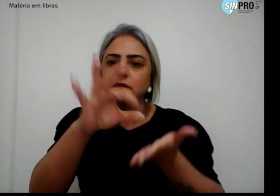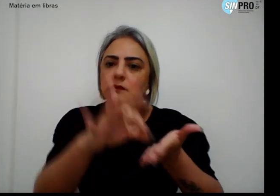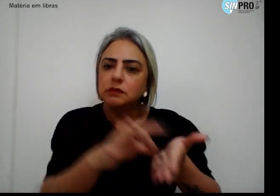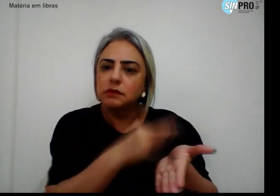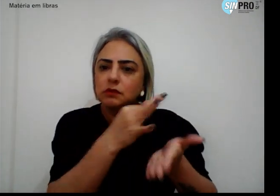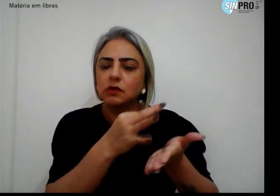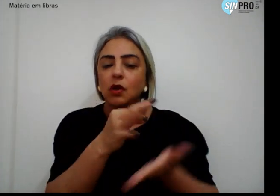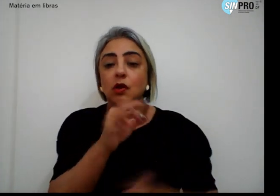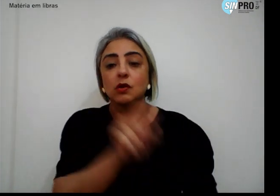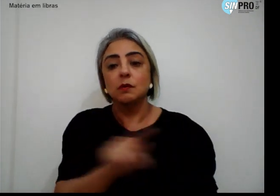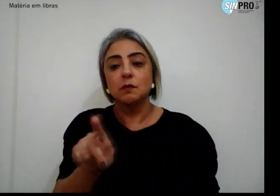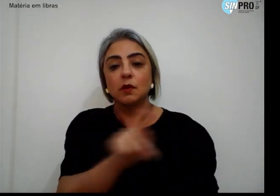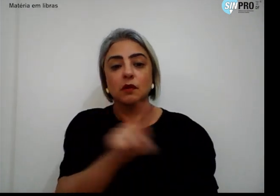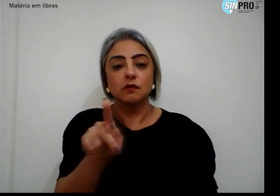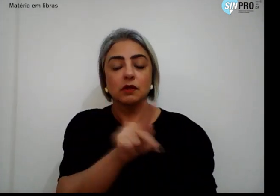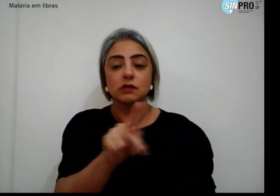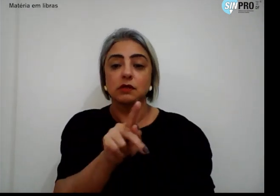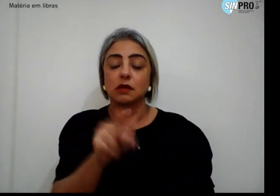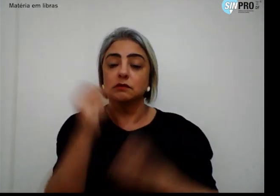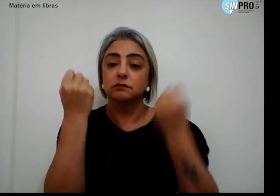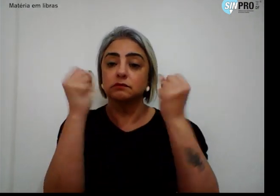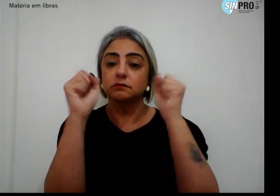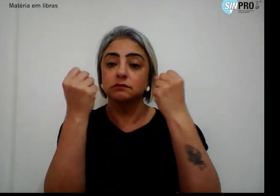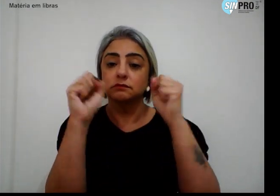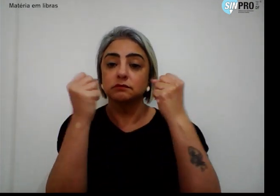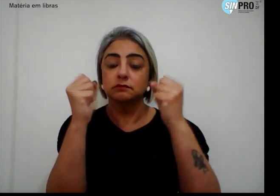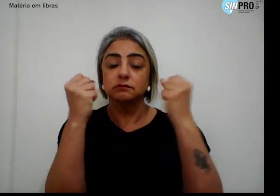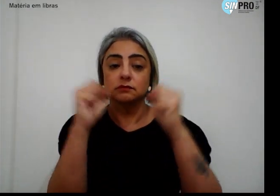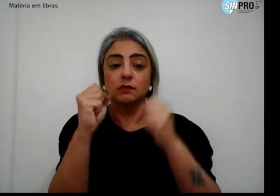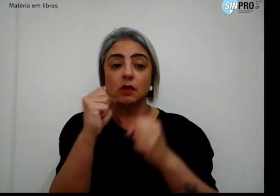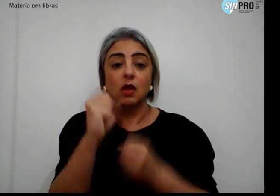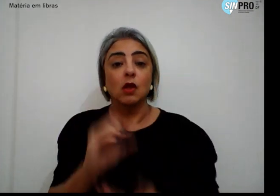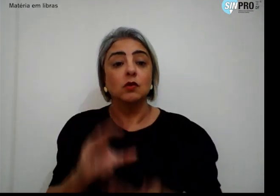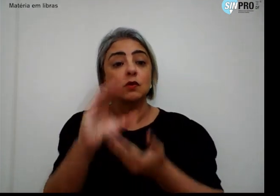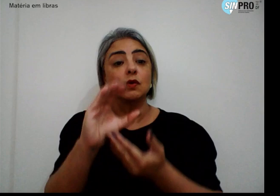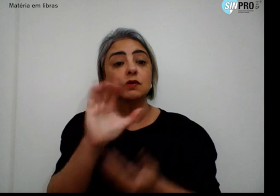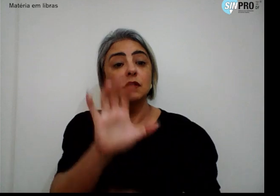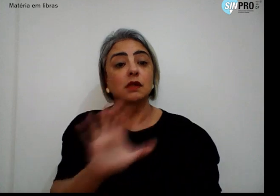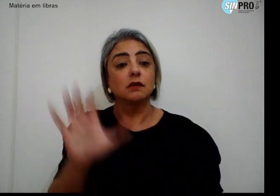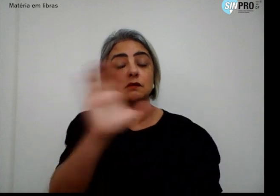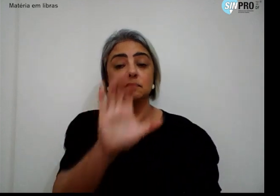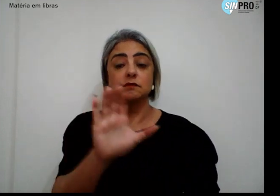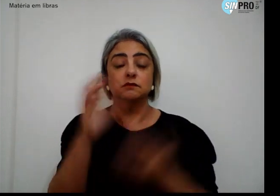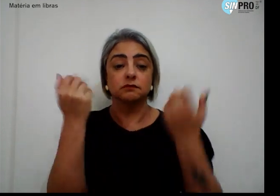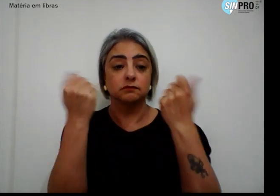de professores de educação física no Conselho Regional de Educação Física.